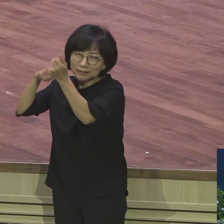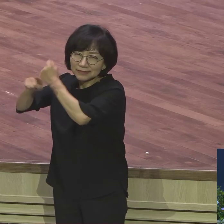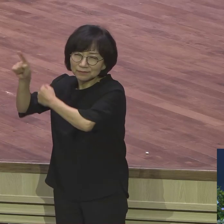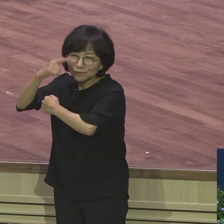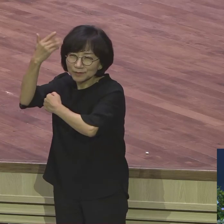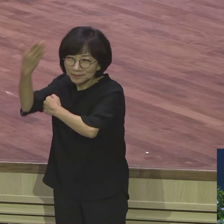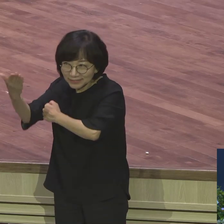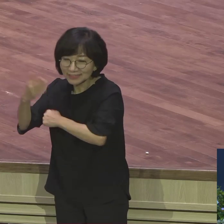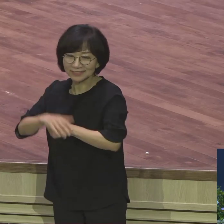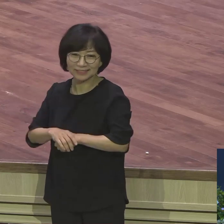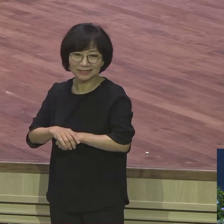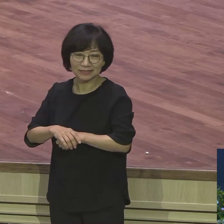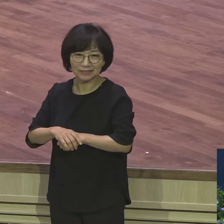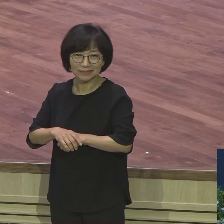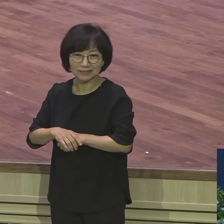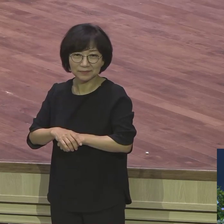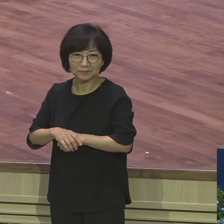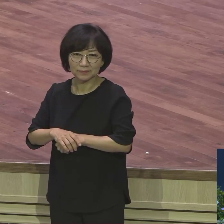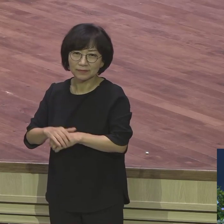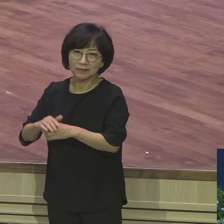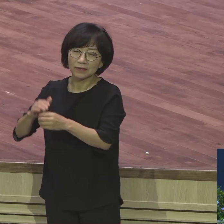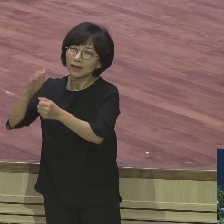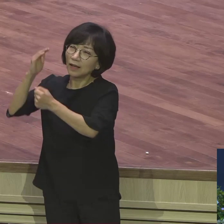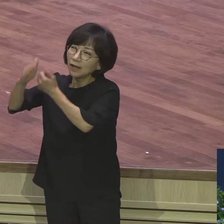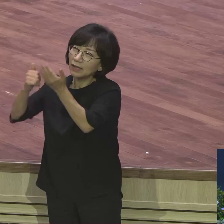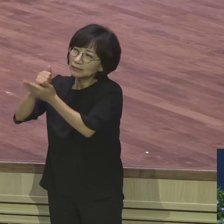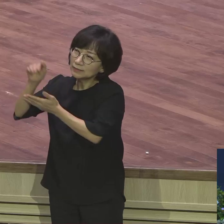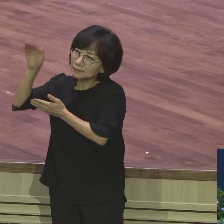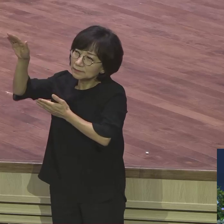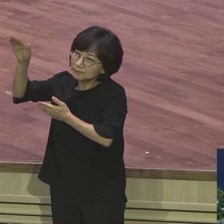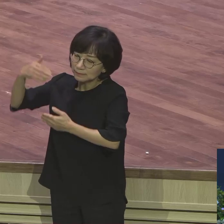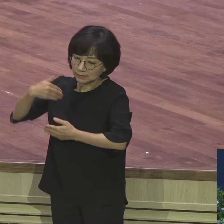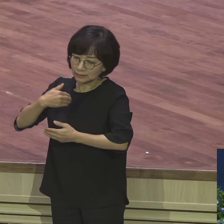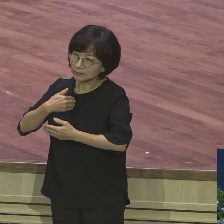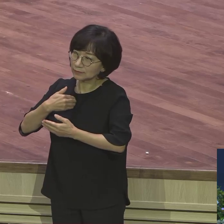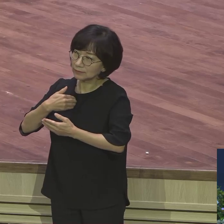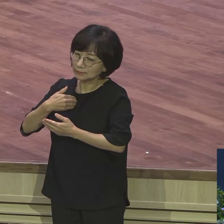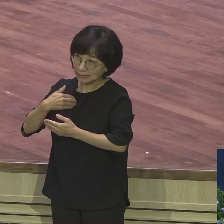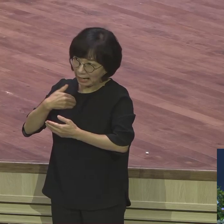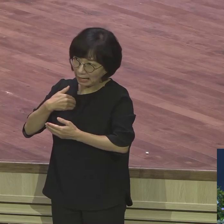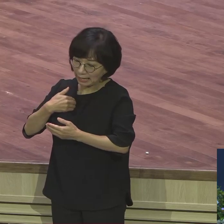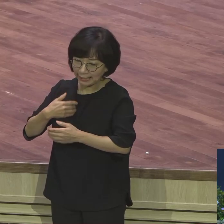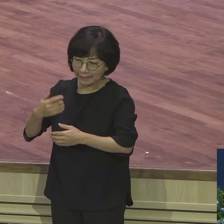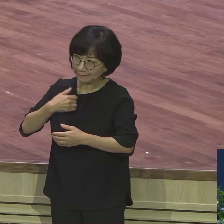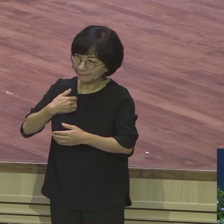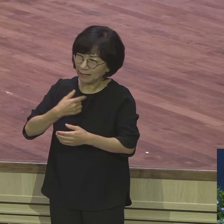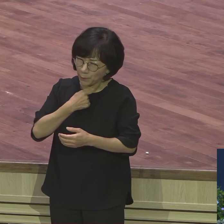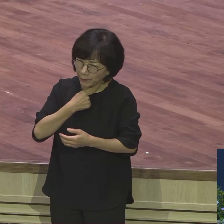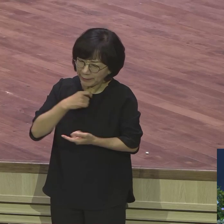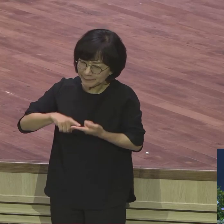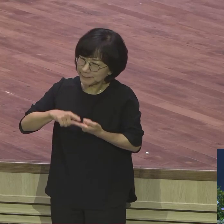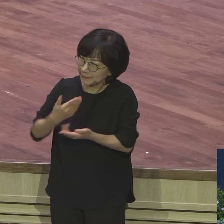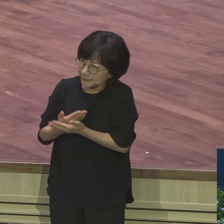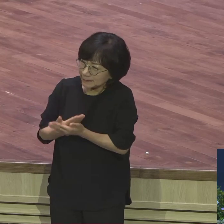기도 나를 도와주세요 내 계획을 이루어주세요 아니요 그건 기도 아니에요 성경이 말하는 기도 은약 기도하시기 바랍니다